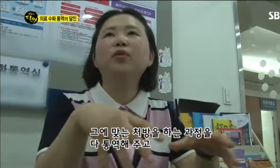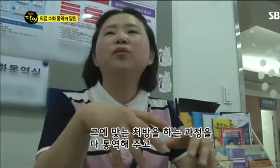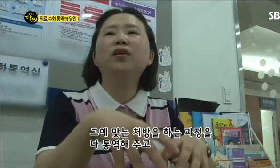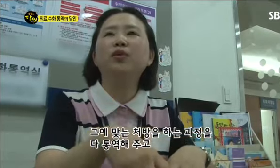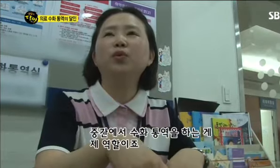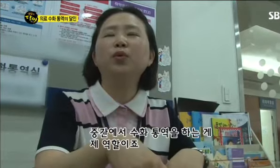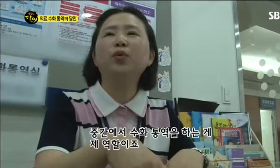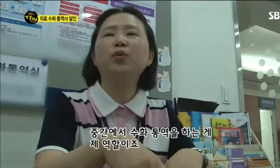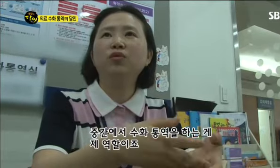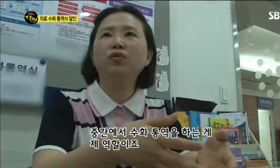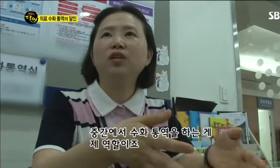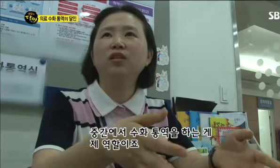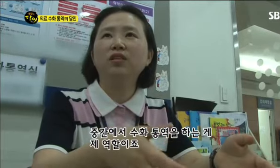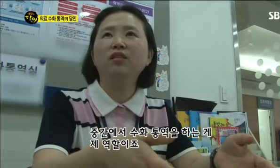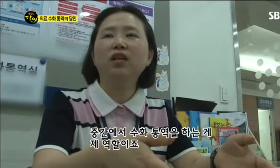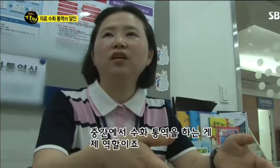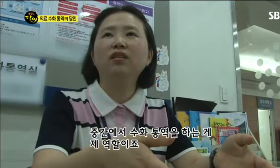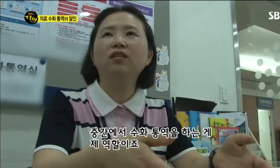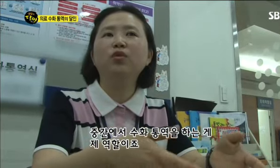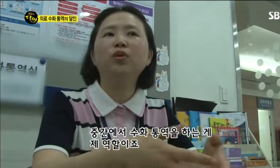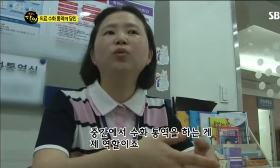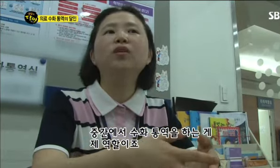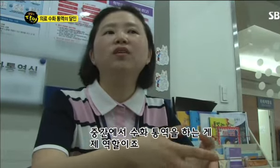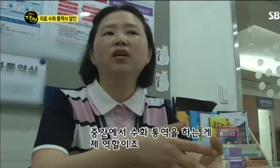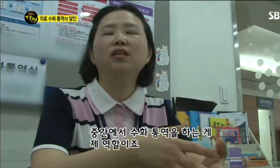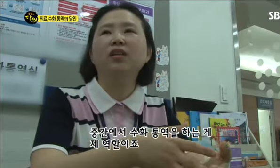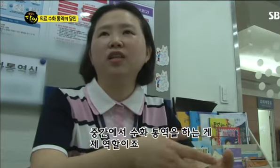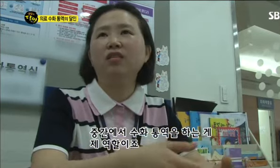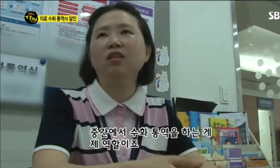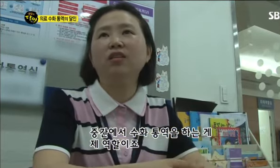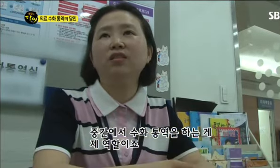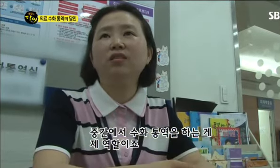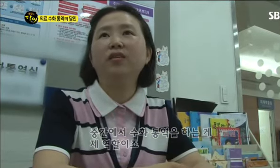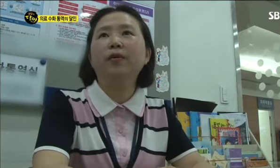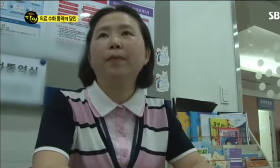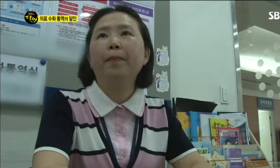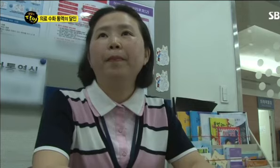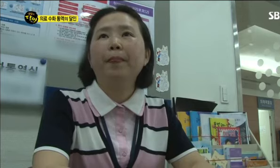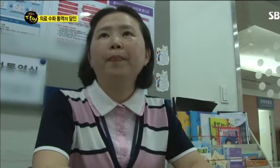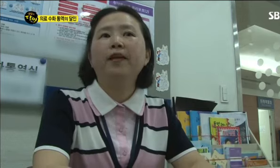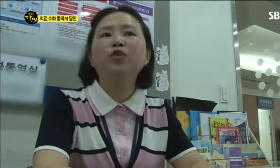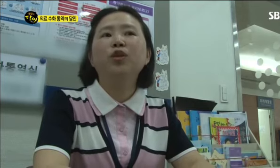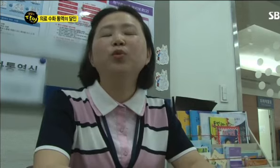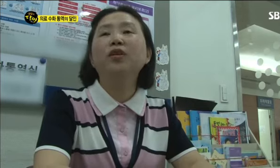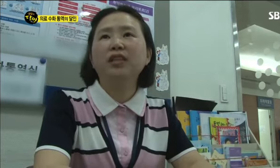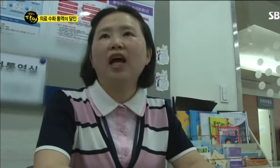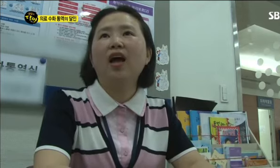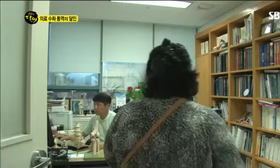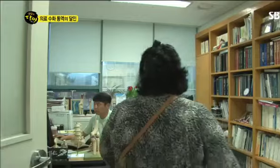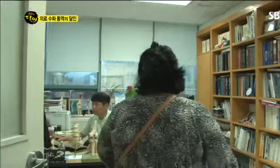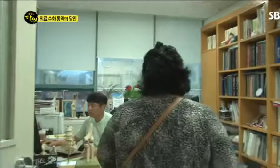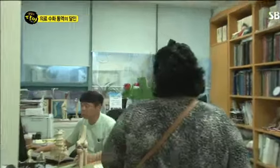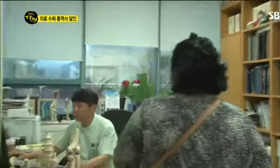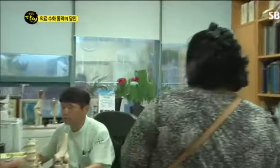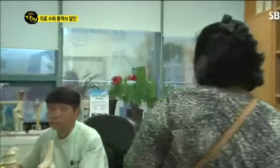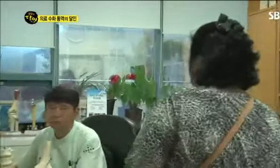통역해주고, 중간에서 제가 수화통역을 하는 게 제 역할이죠. 수화통역사인가요? 네, 수화통역사. 그때